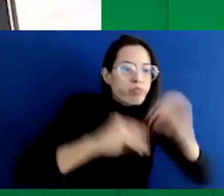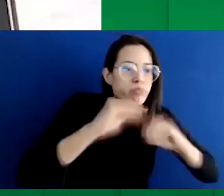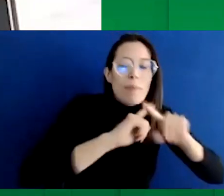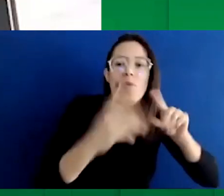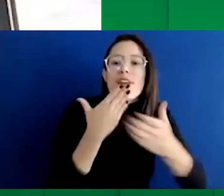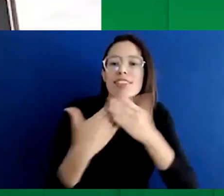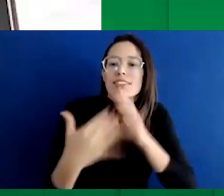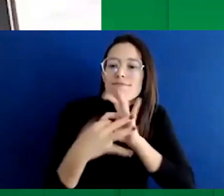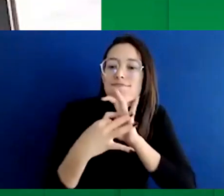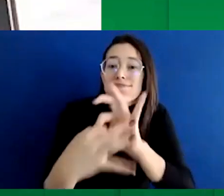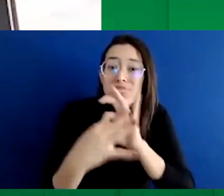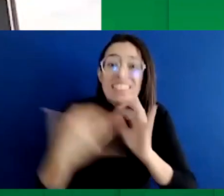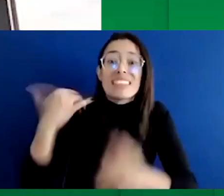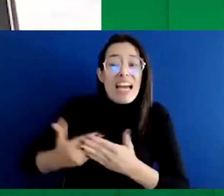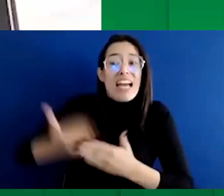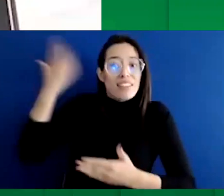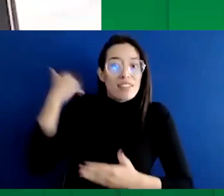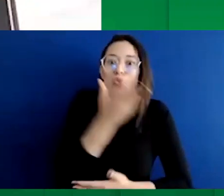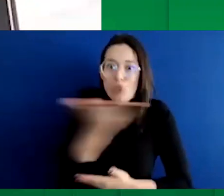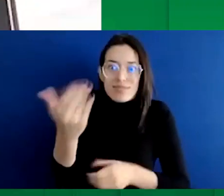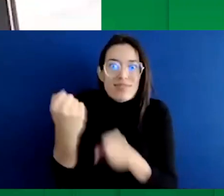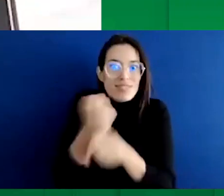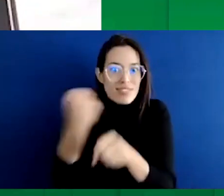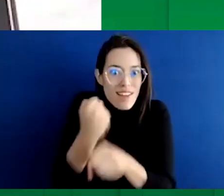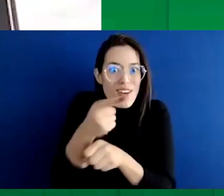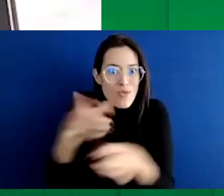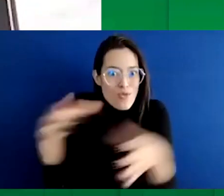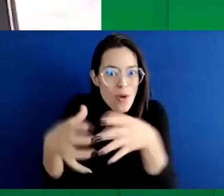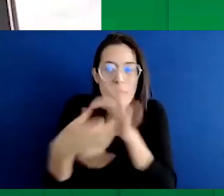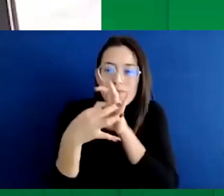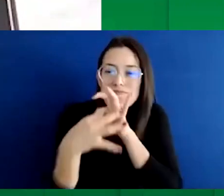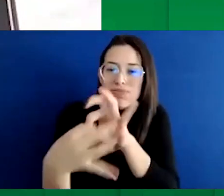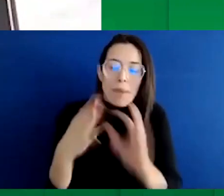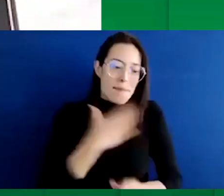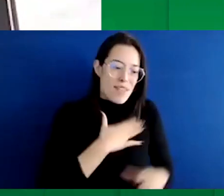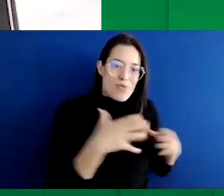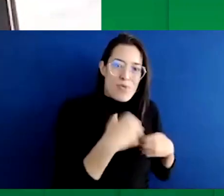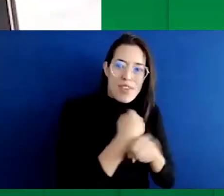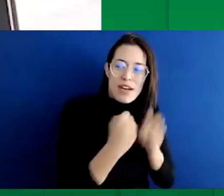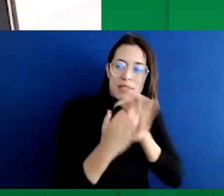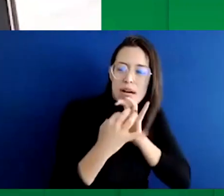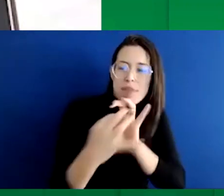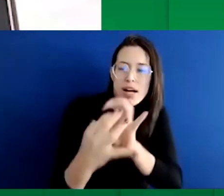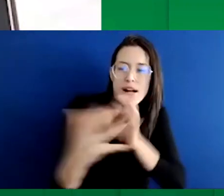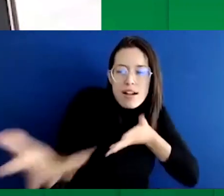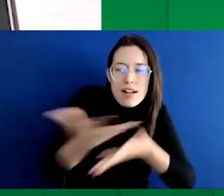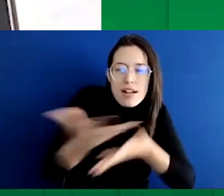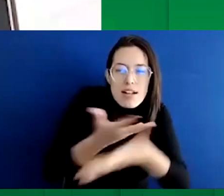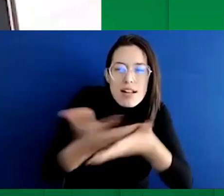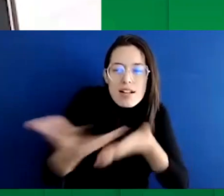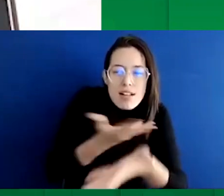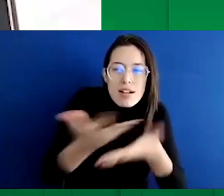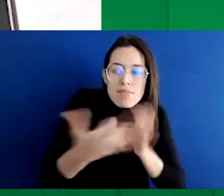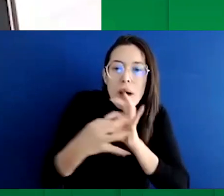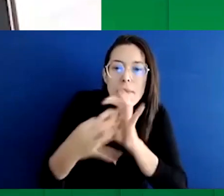hemos trabajado durante varios meses con ustedes mismos, con mi equipo de trabajo. Simplemente nosotros somos un instrumento